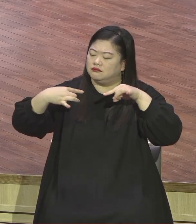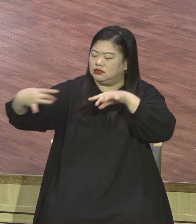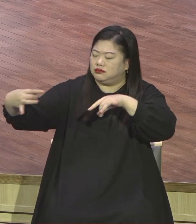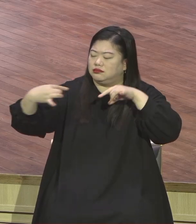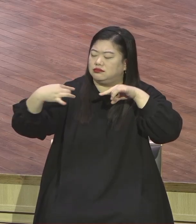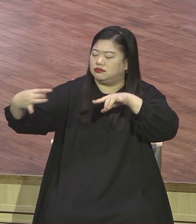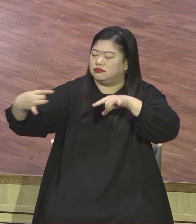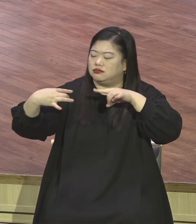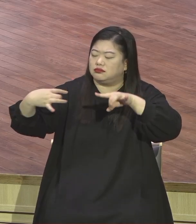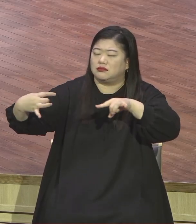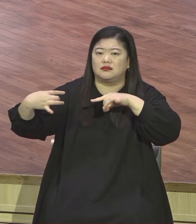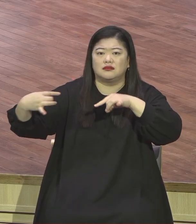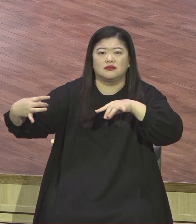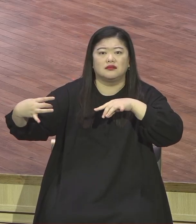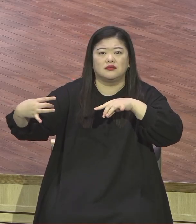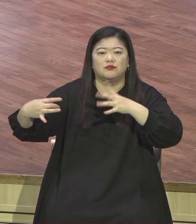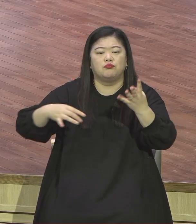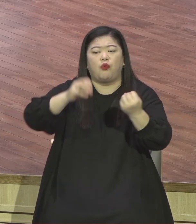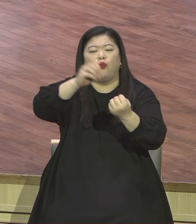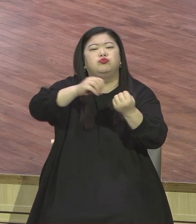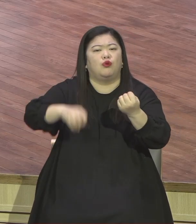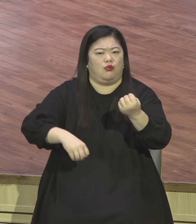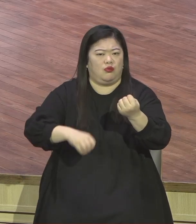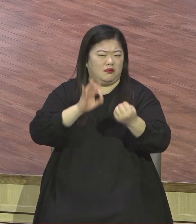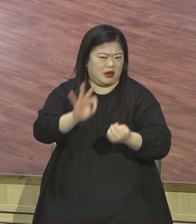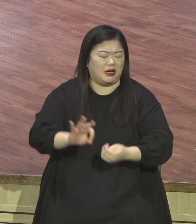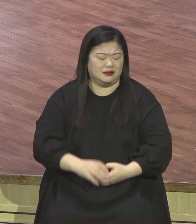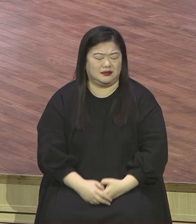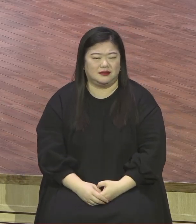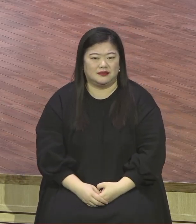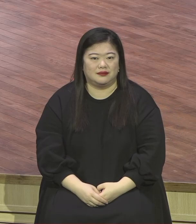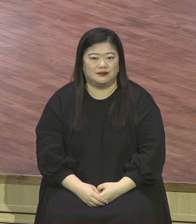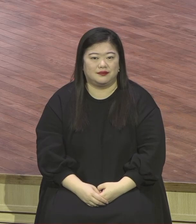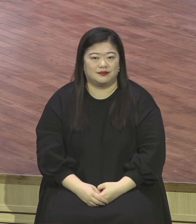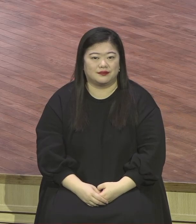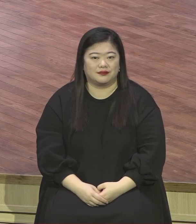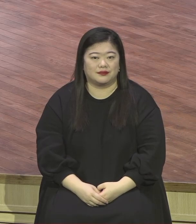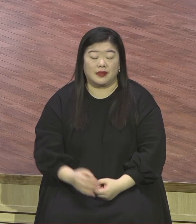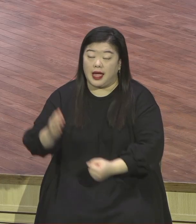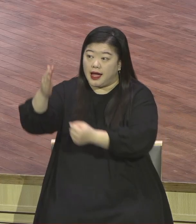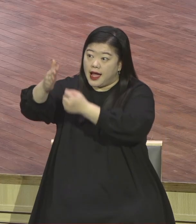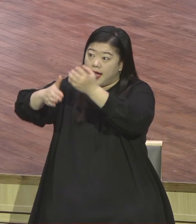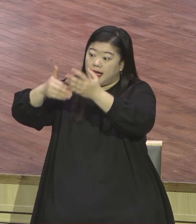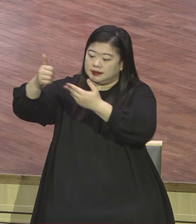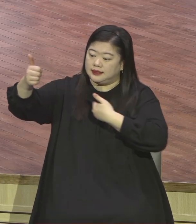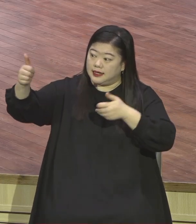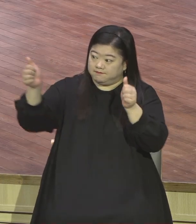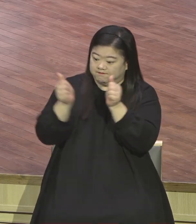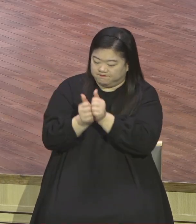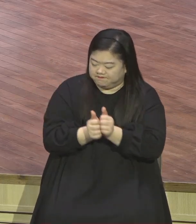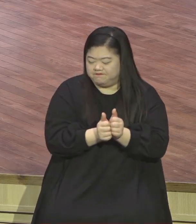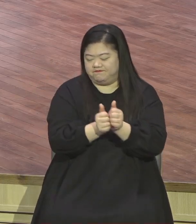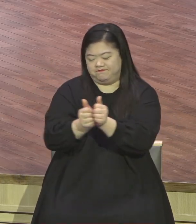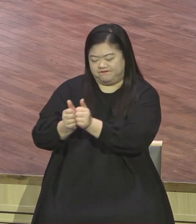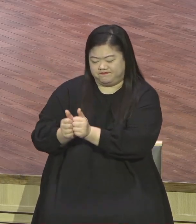내가 그리스도를 누리는 만큼 다시 말해 인마누엘을 누리는 만큼 장세기 3장의 어려움과